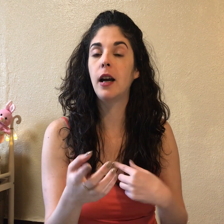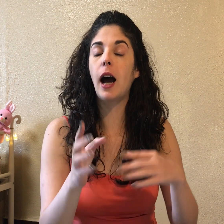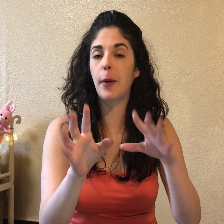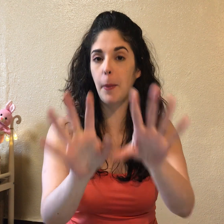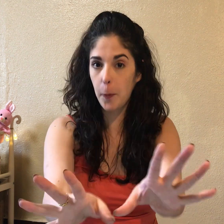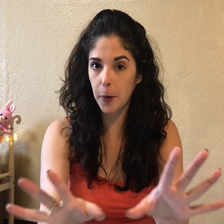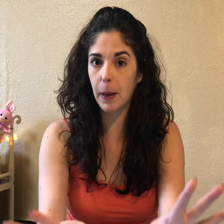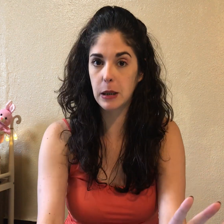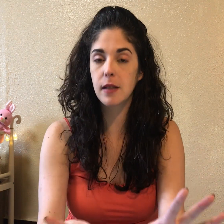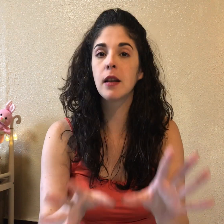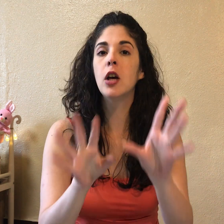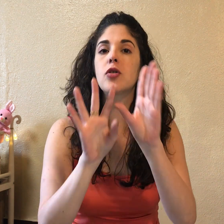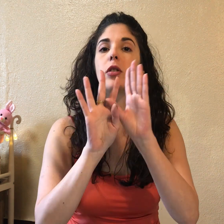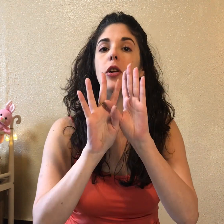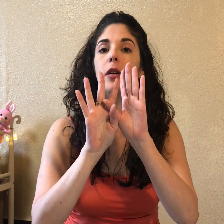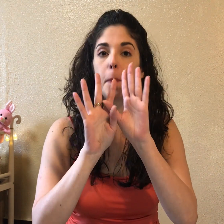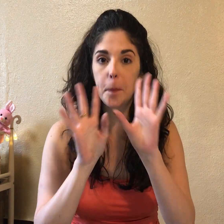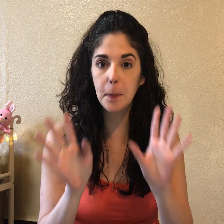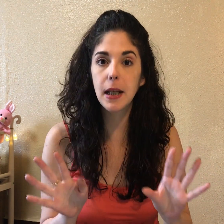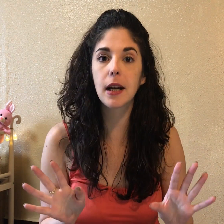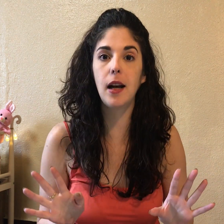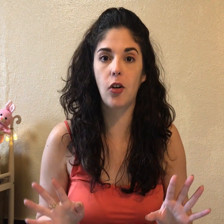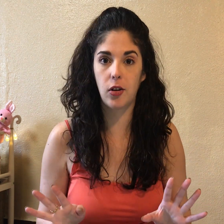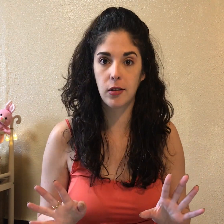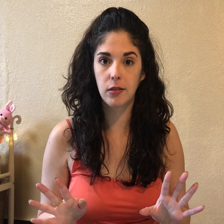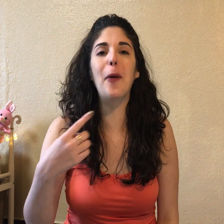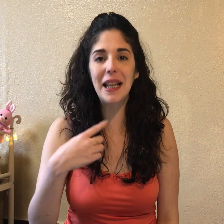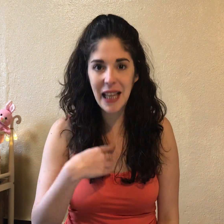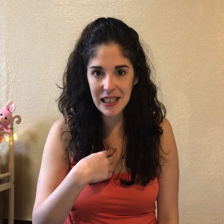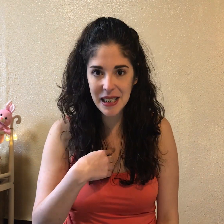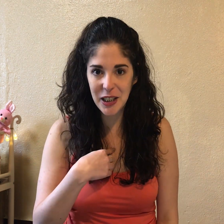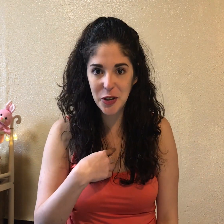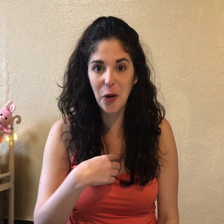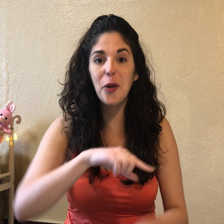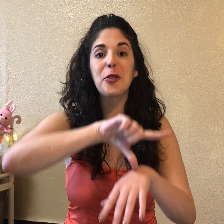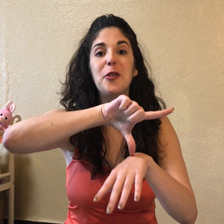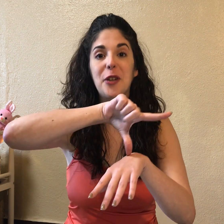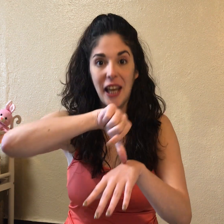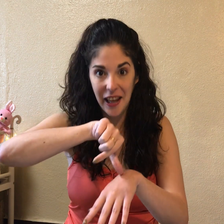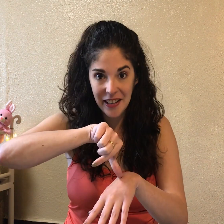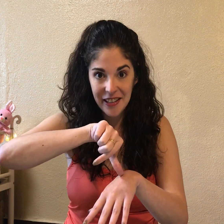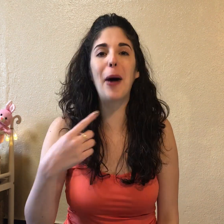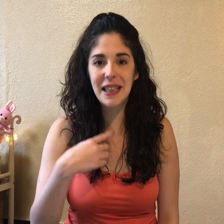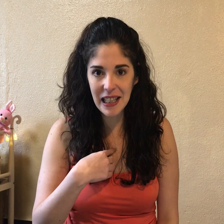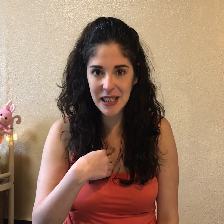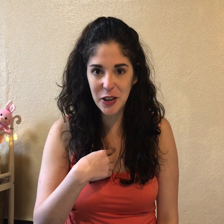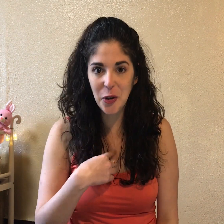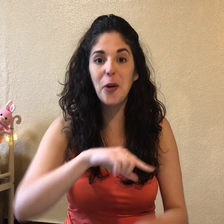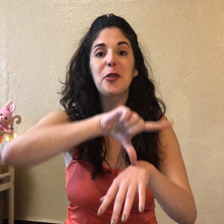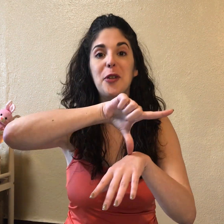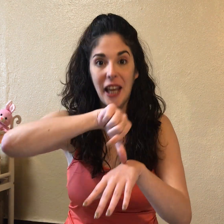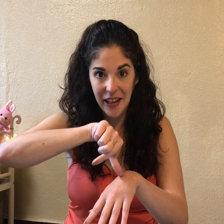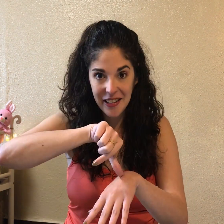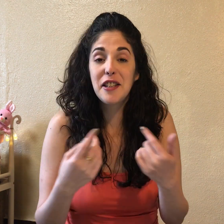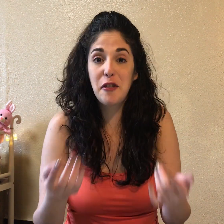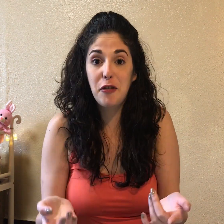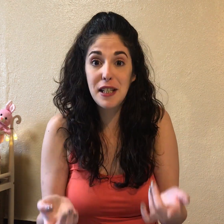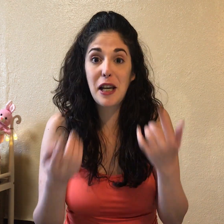Ahora vamos por partes. Solo mi reloj. Watashi no to kei. Watashi no to kei. Si fuese